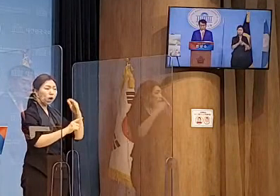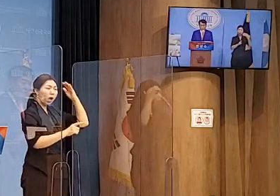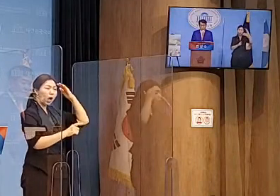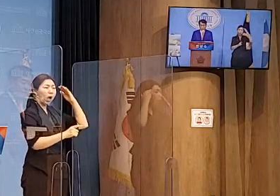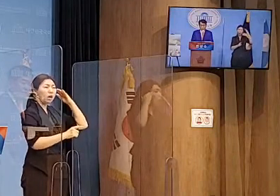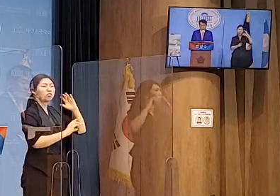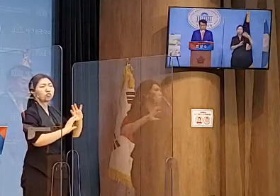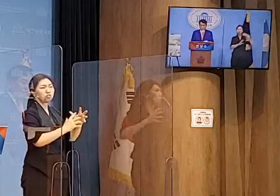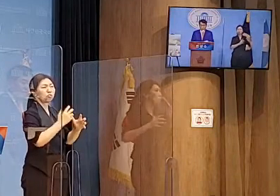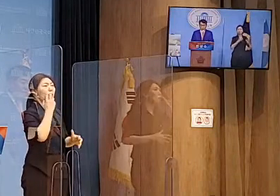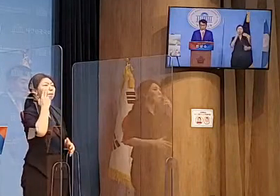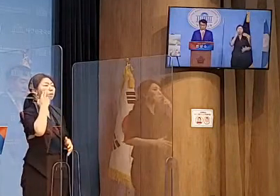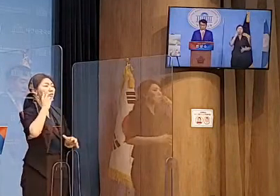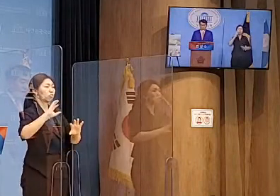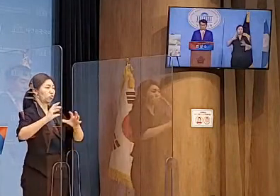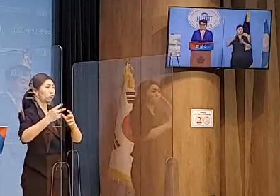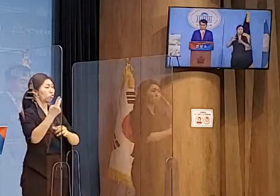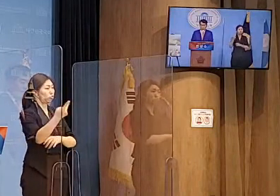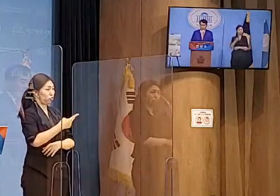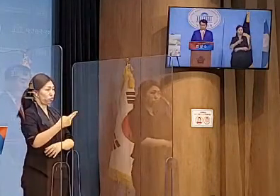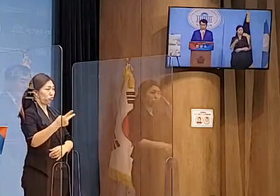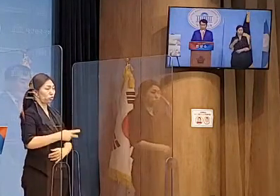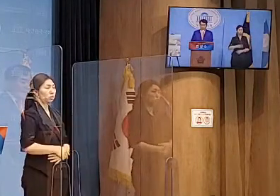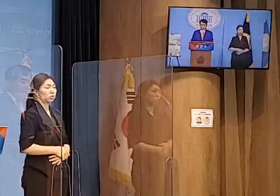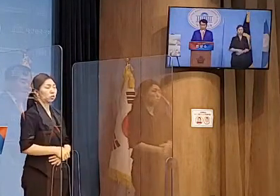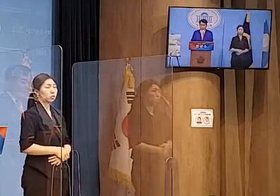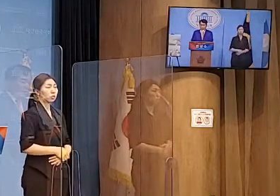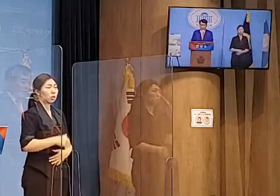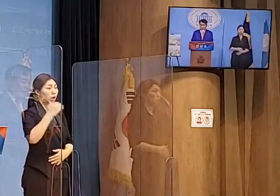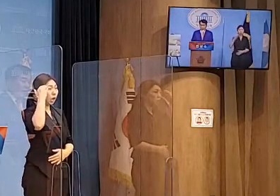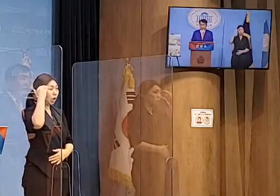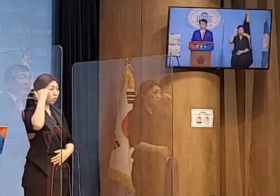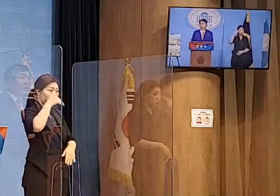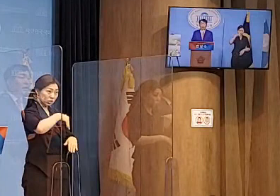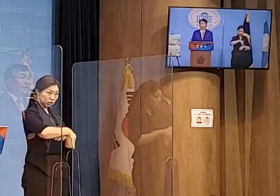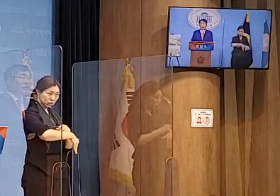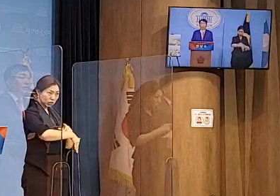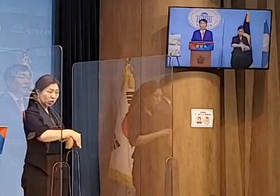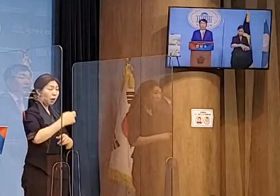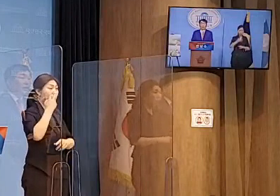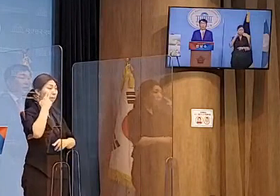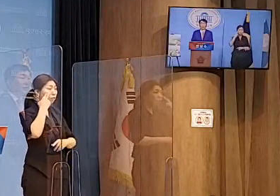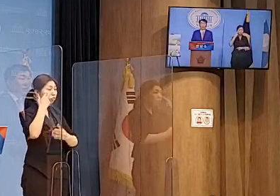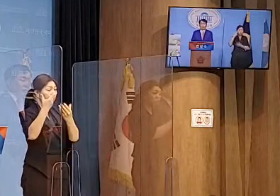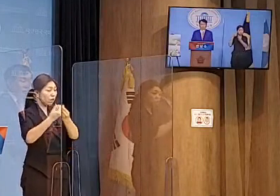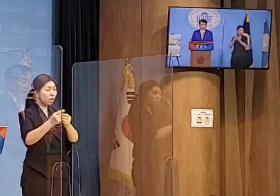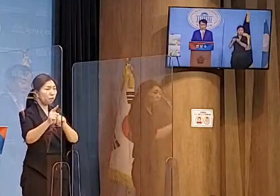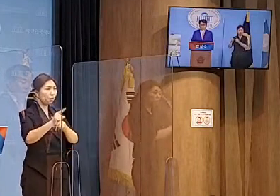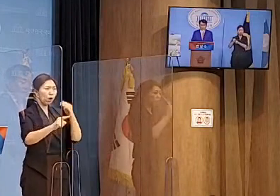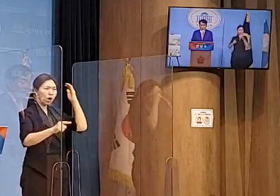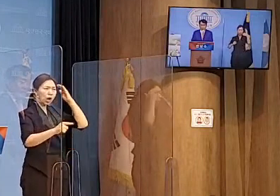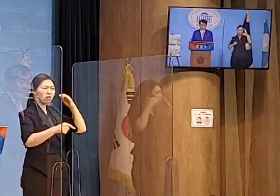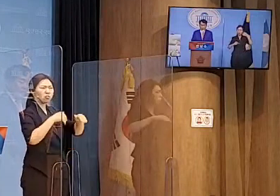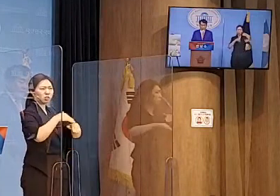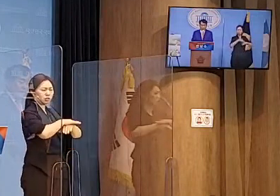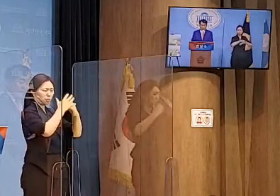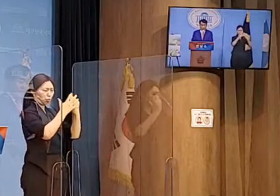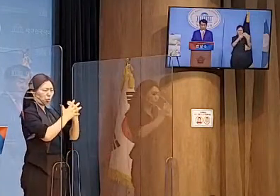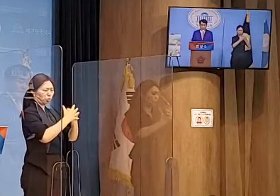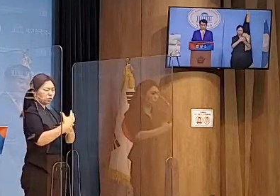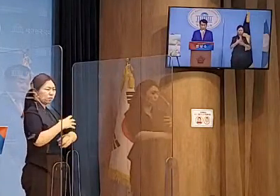하지만 미국 역시 우리나라와 같은 형태의 제왕적 대통령제는 아닙니다.